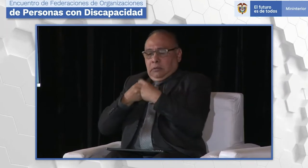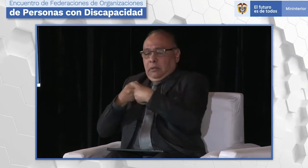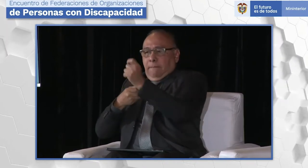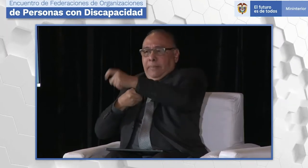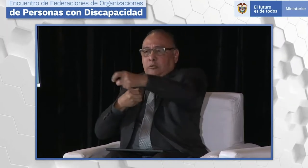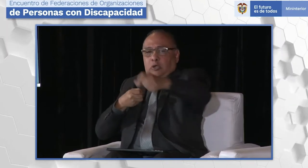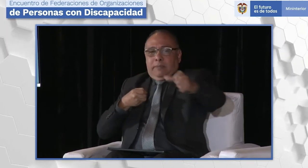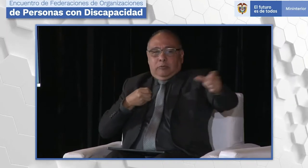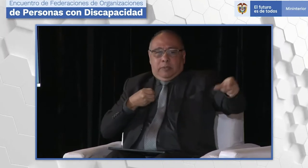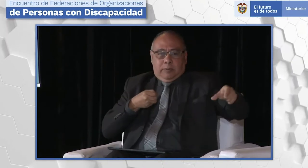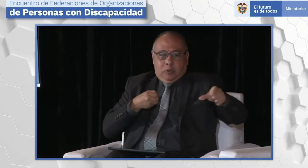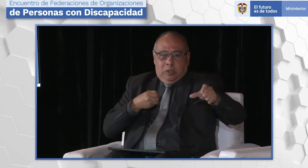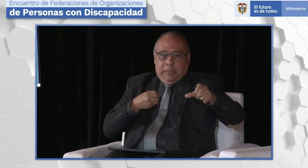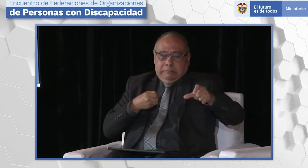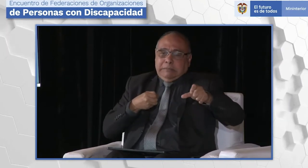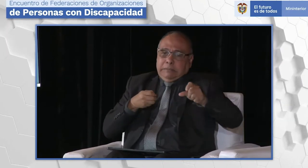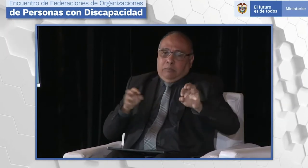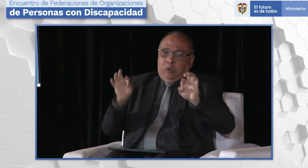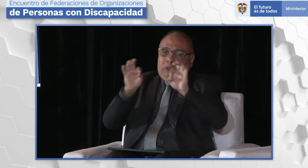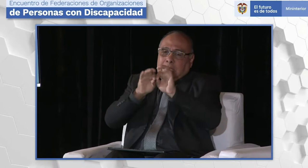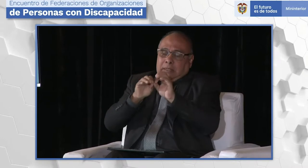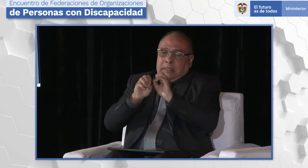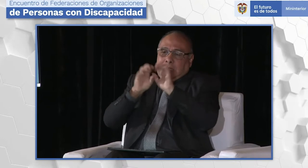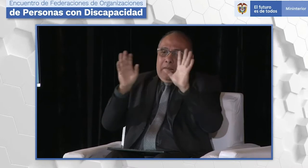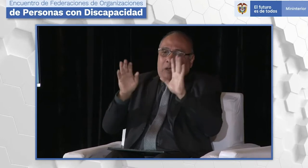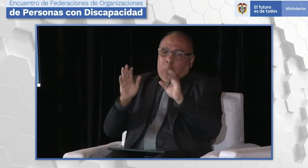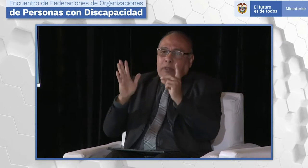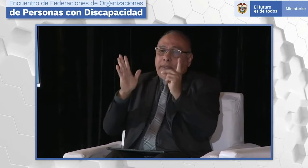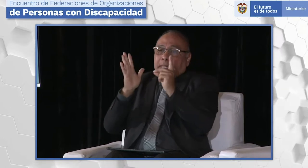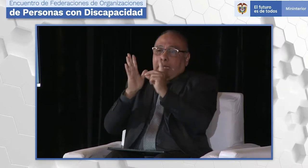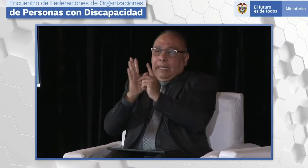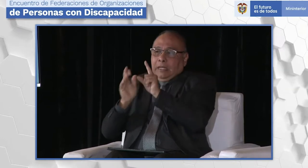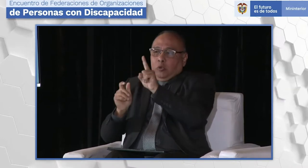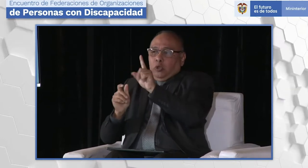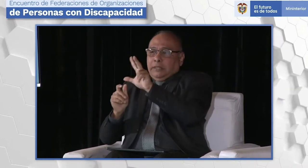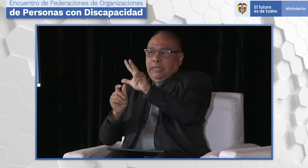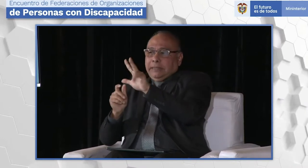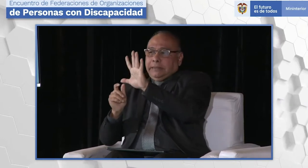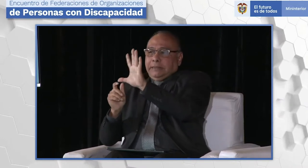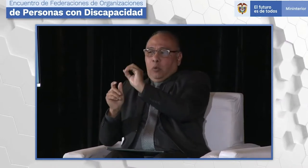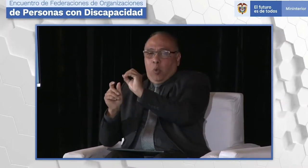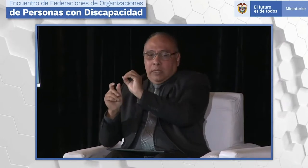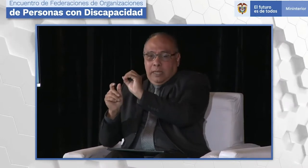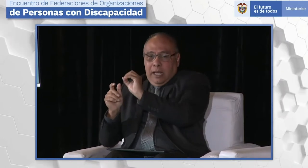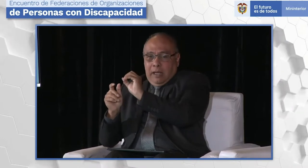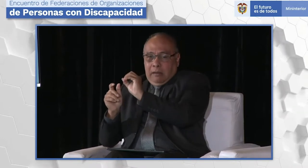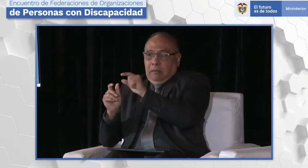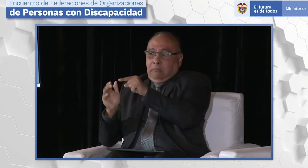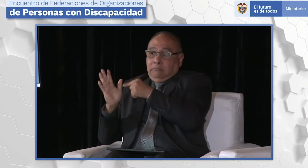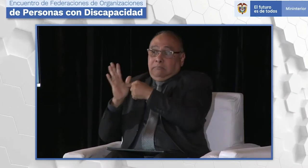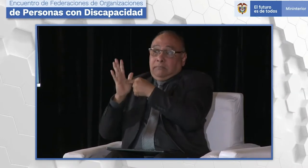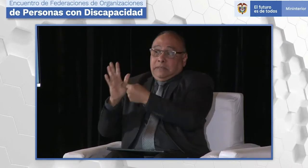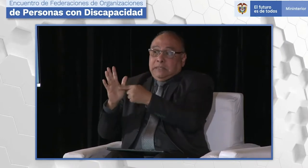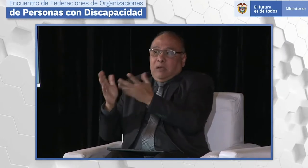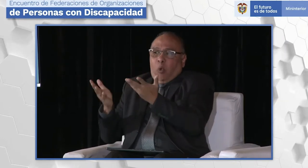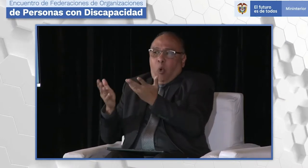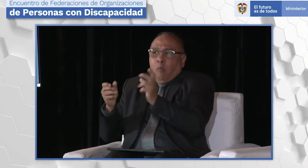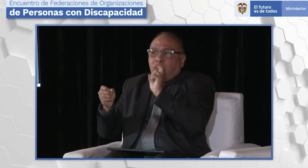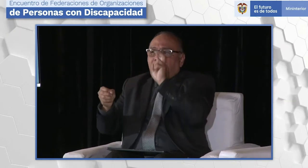personas que tienen como esa confusión de que yo como persona natural le puedo federar. No. Según la ley 1350,